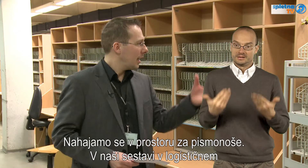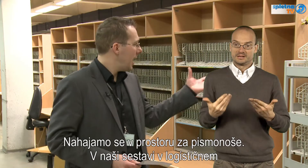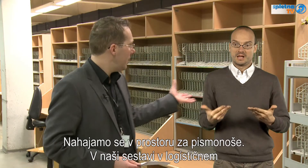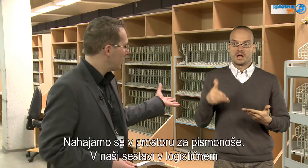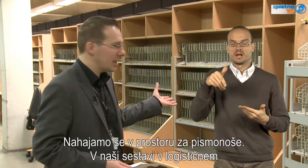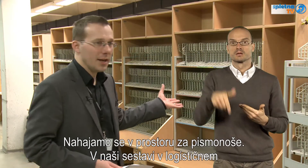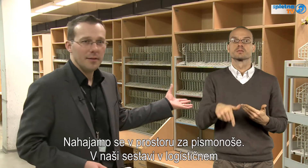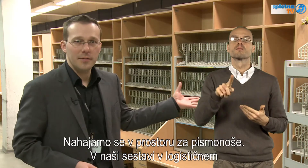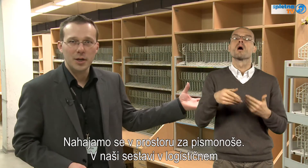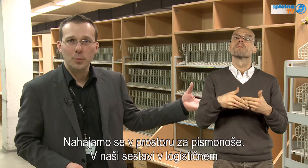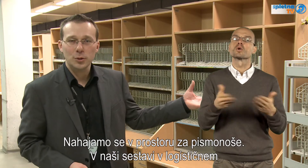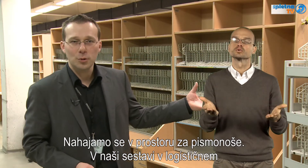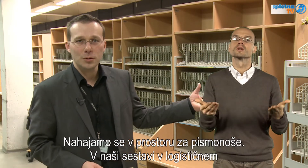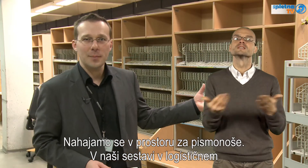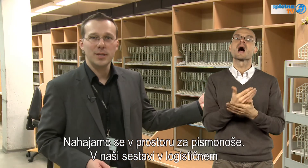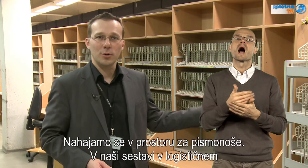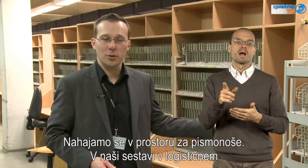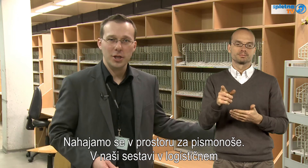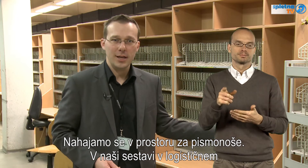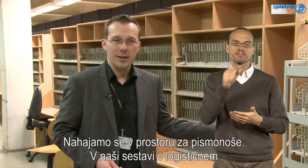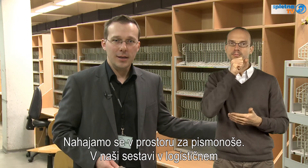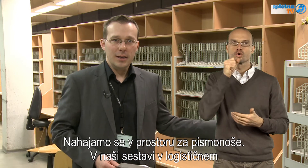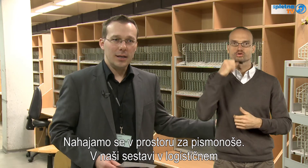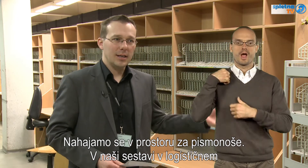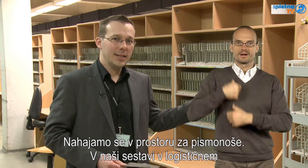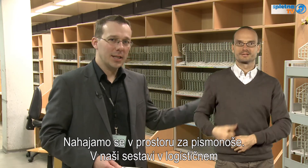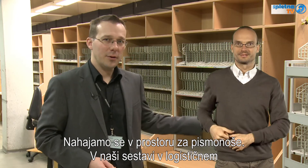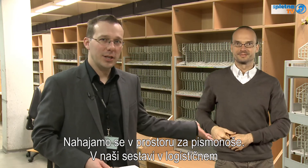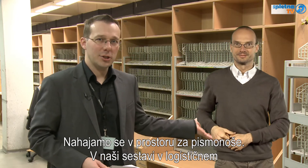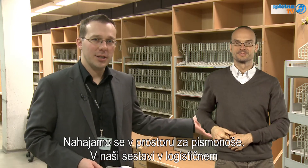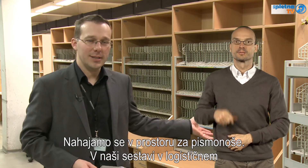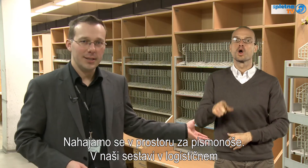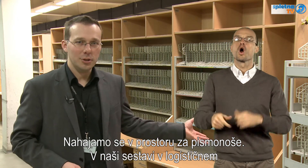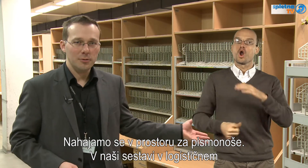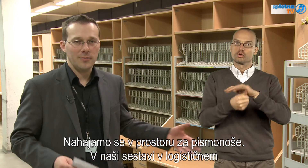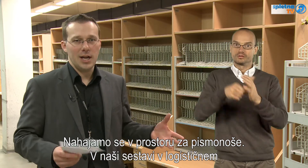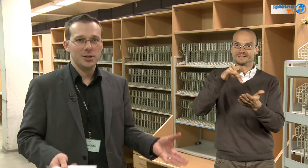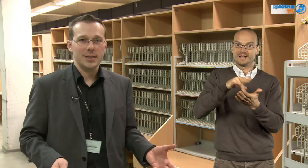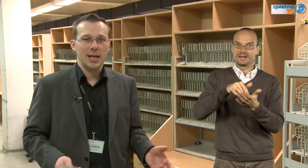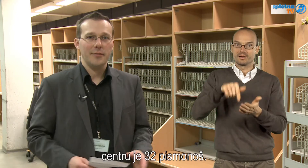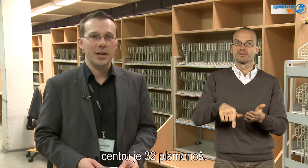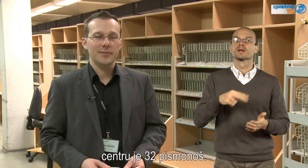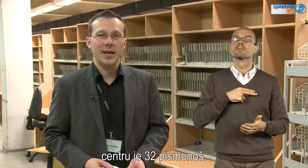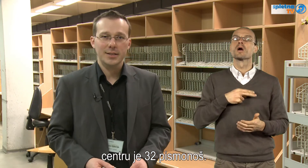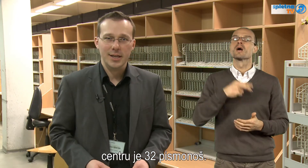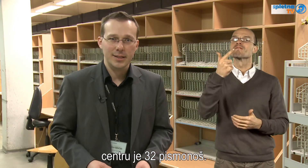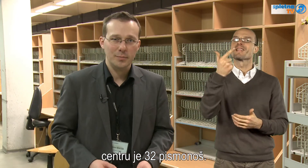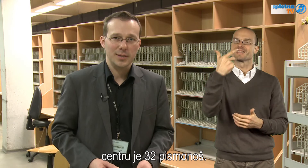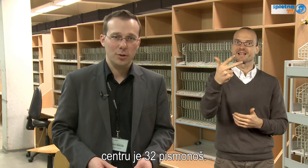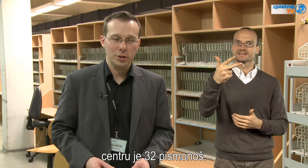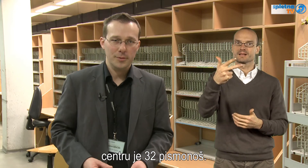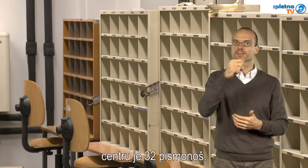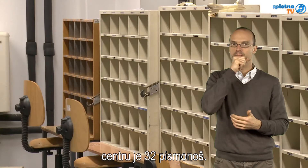Torej, nahajamo se v prostoru za pismo noše. Sicer v logističnem centru v naši sestavi je 32